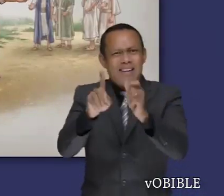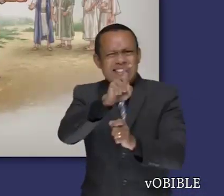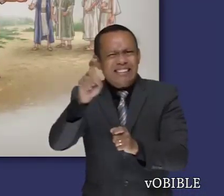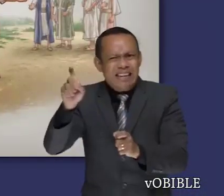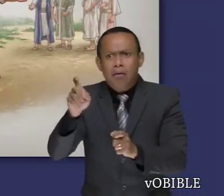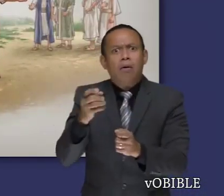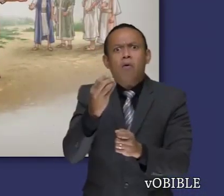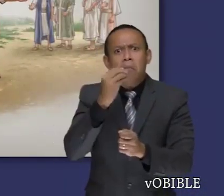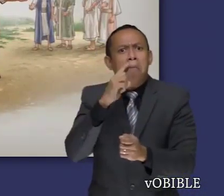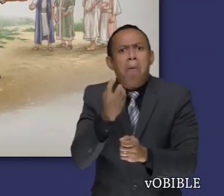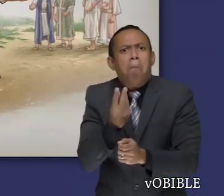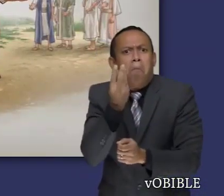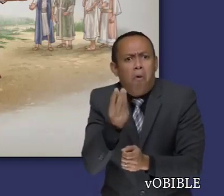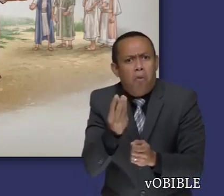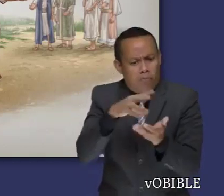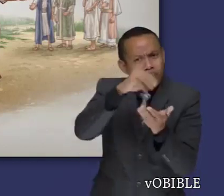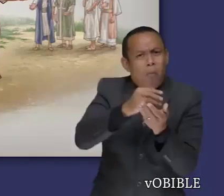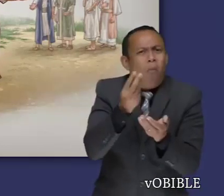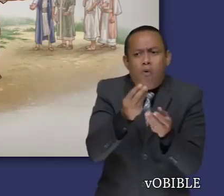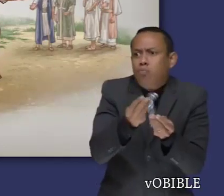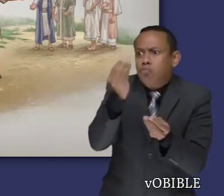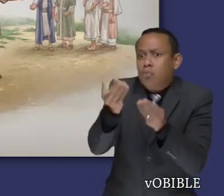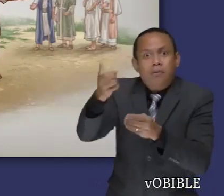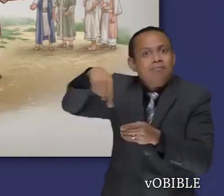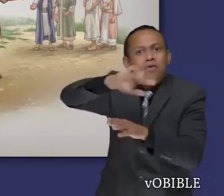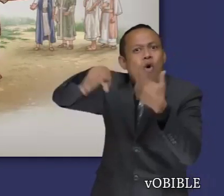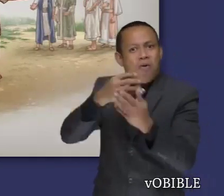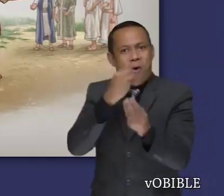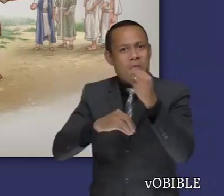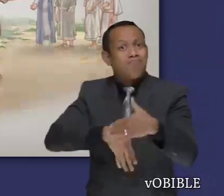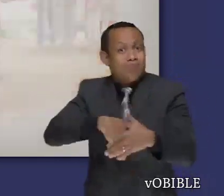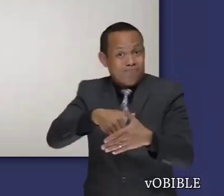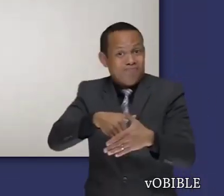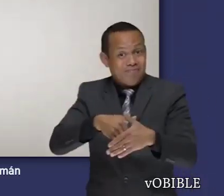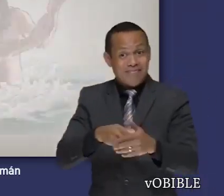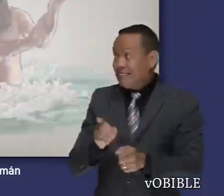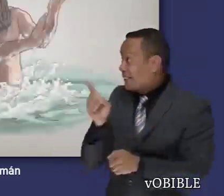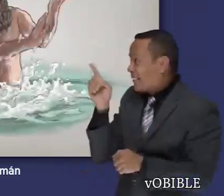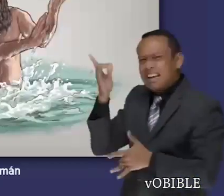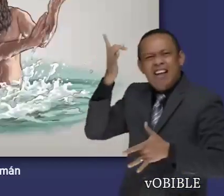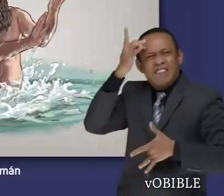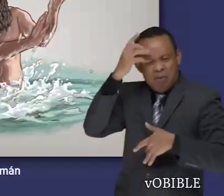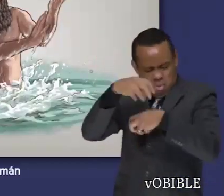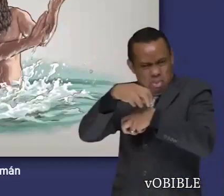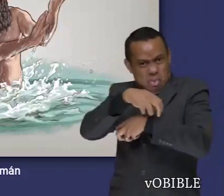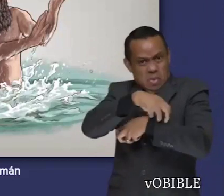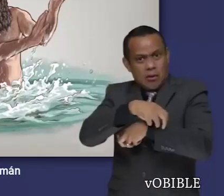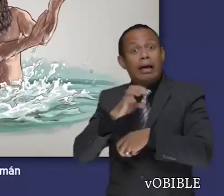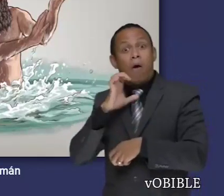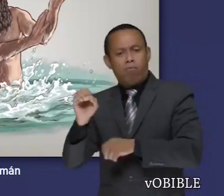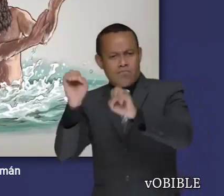milagrosamente a cien personas con veinte panes y una bolsa de grano, y cura de lepra a Nahamán, el jefe del